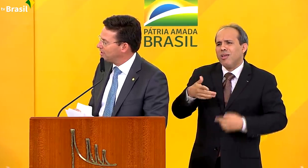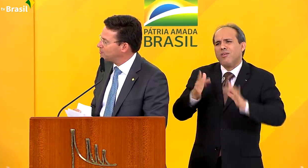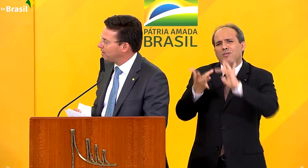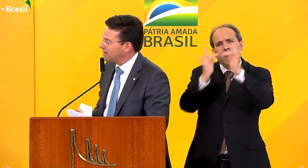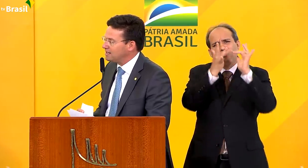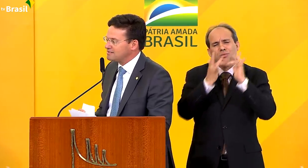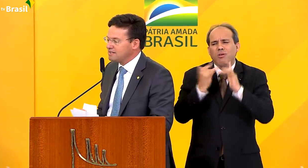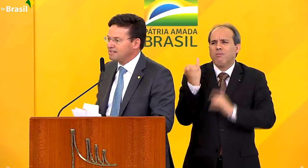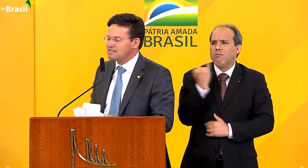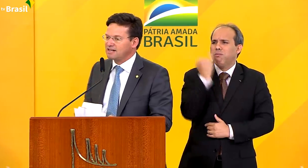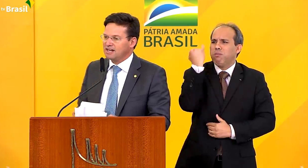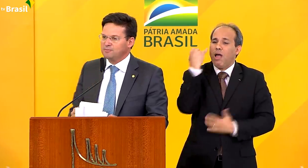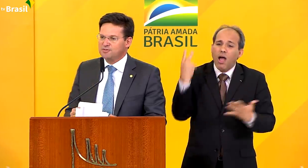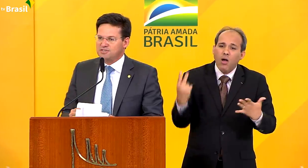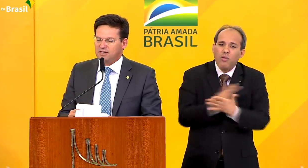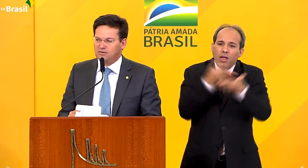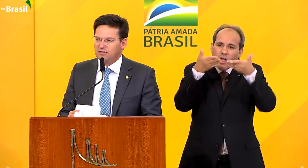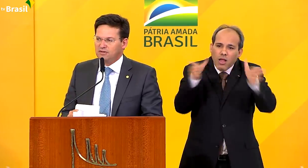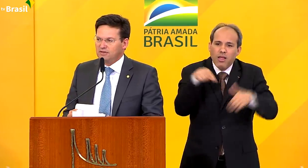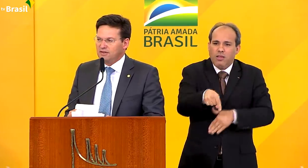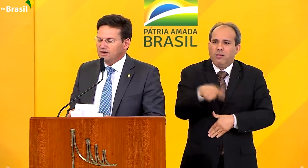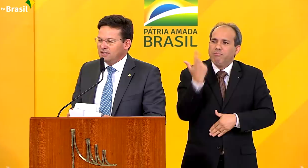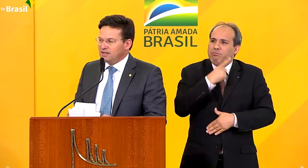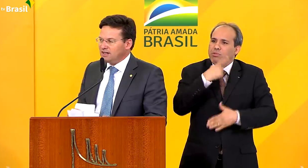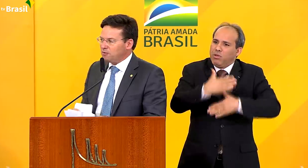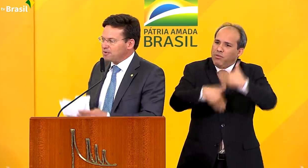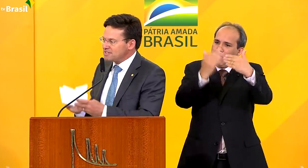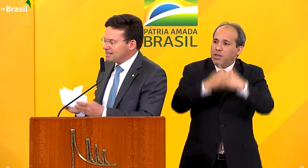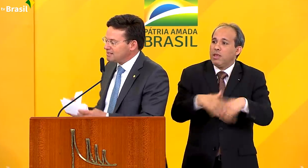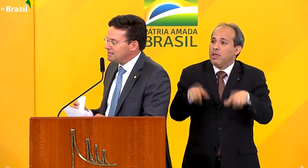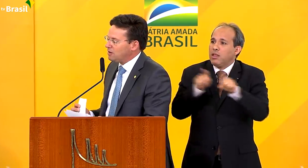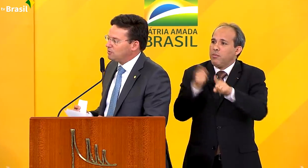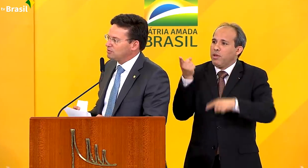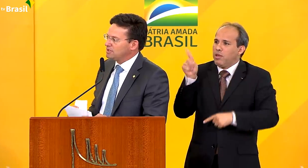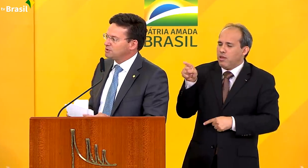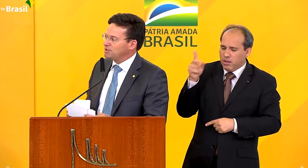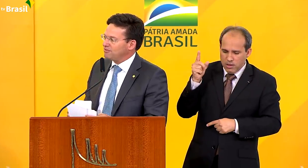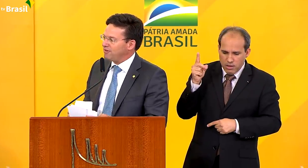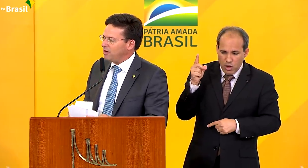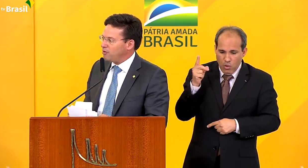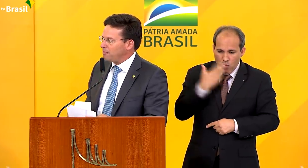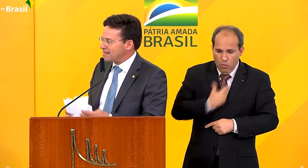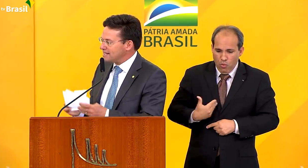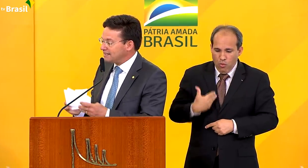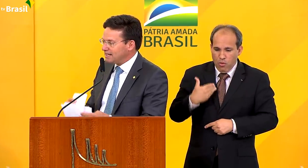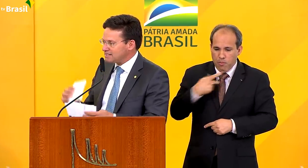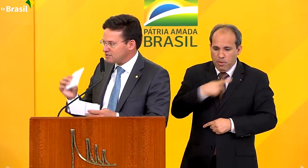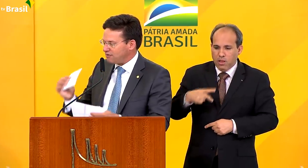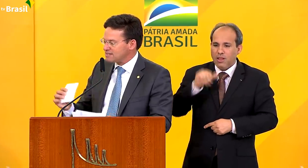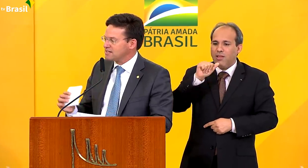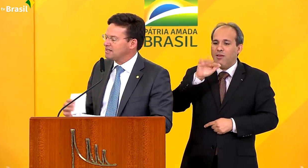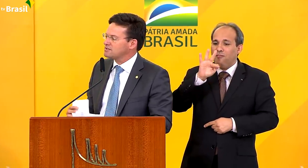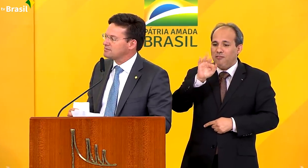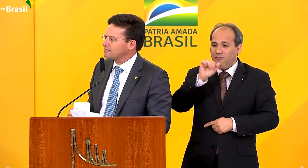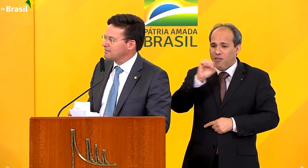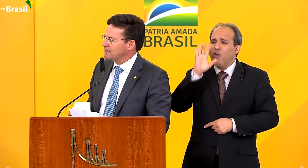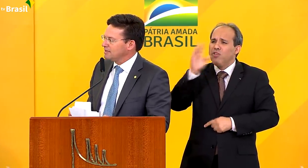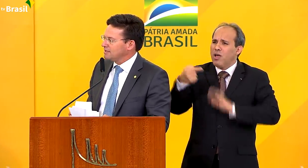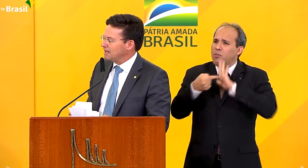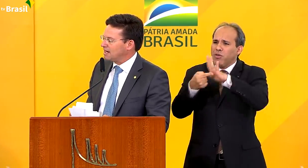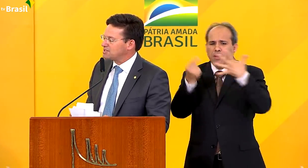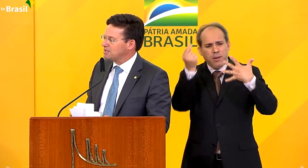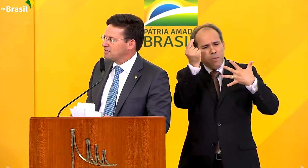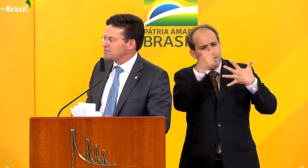muito importante para que ele ascendesse aquela posição. E ao diretor da FAO, eu apresentei essas façanhas